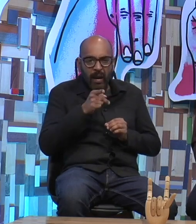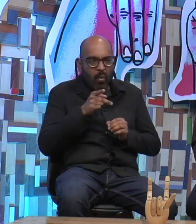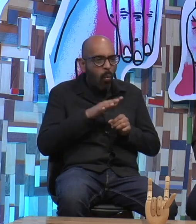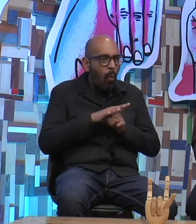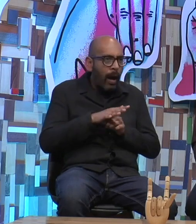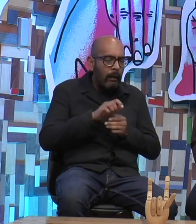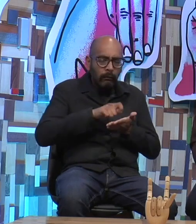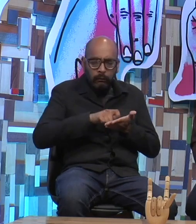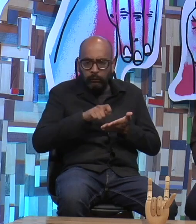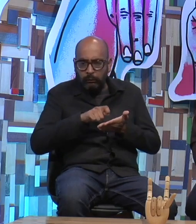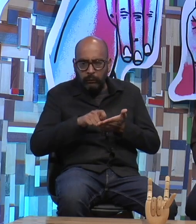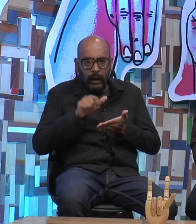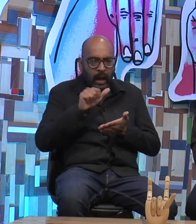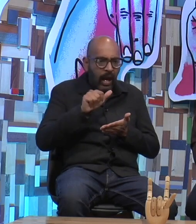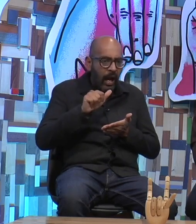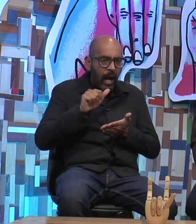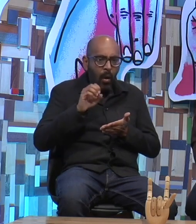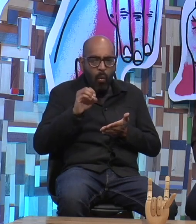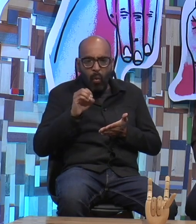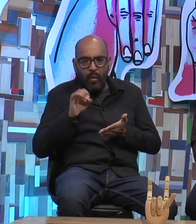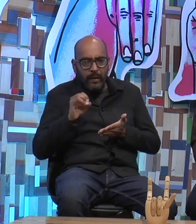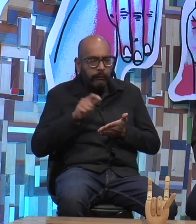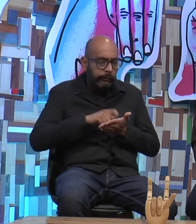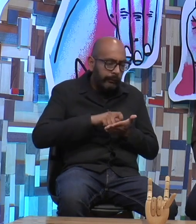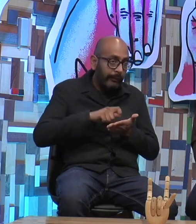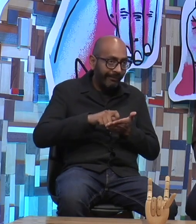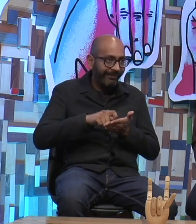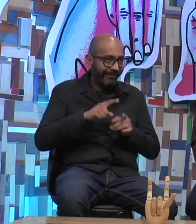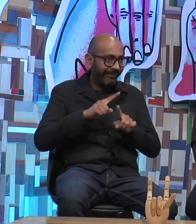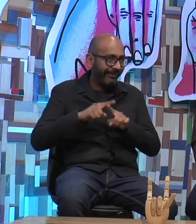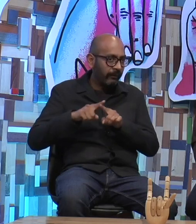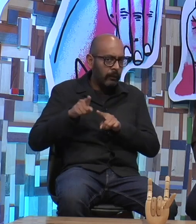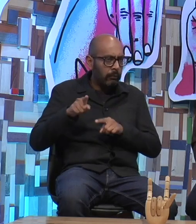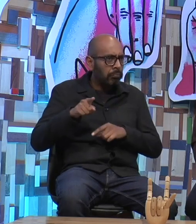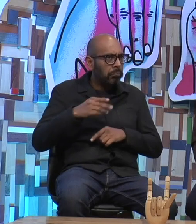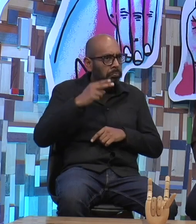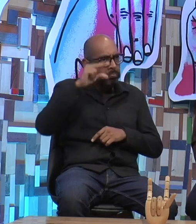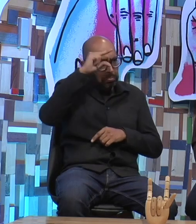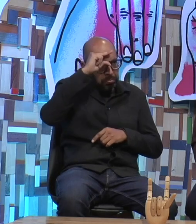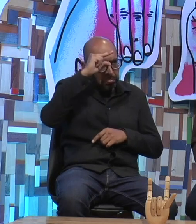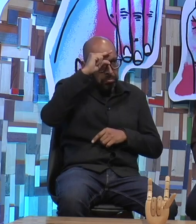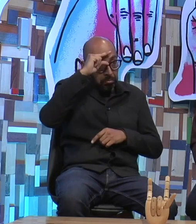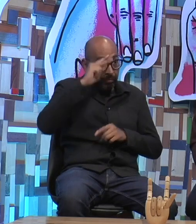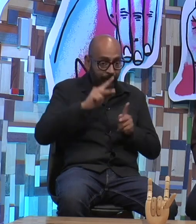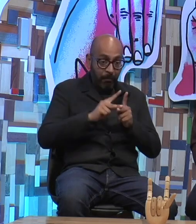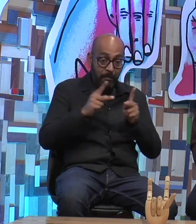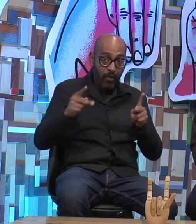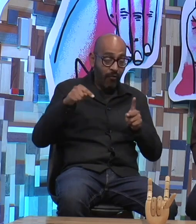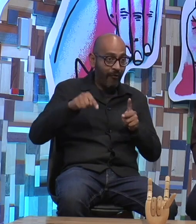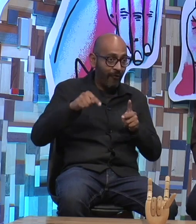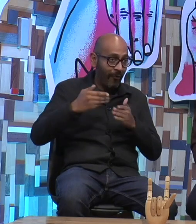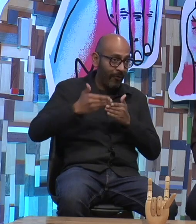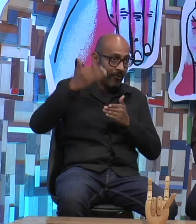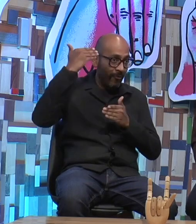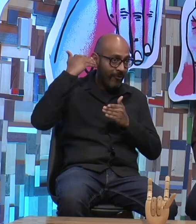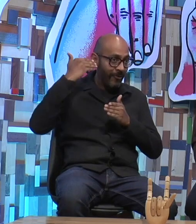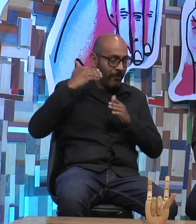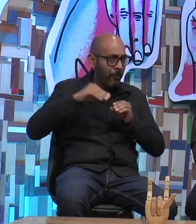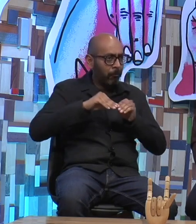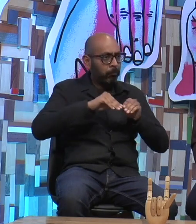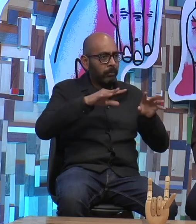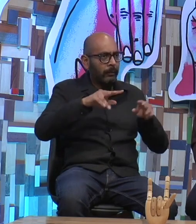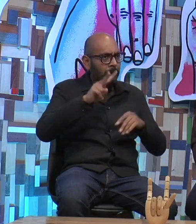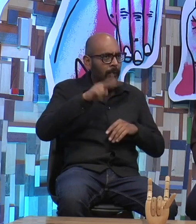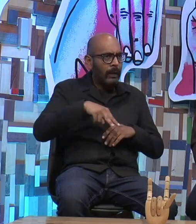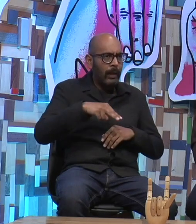de tal manera que el examen fue todo un éxito los periódicos de la época nos hablan de la emoción que tenía la gente cuando vieron qué tan